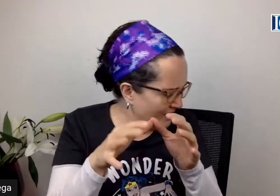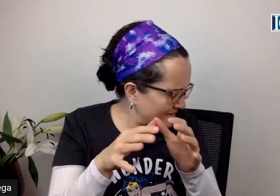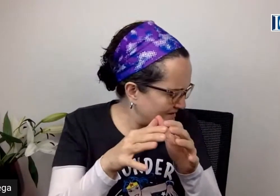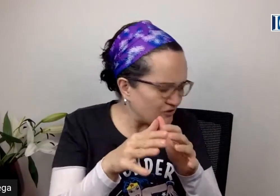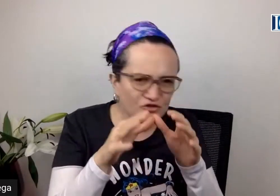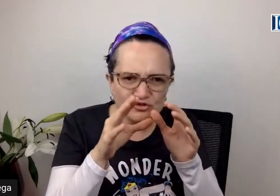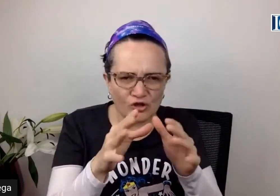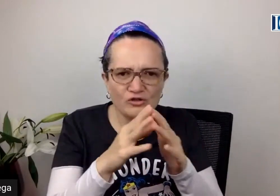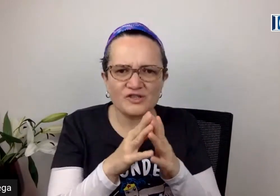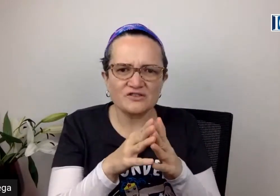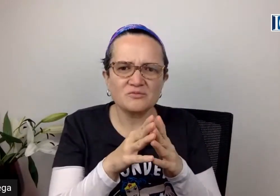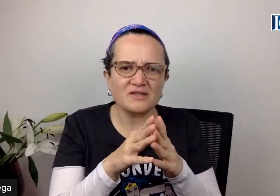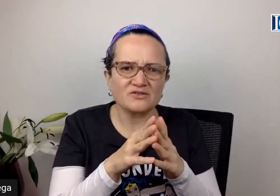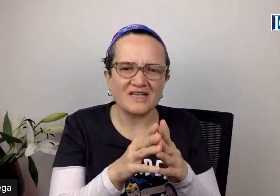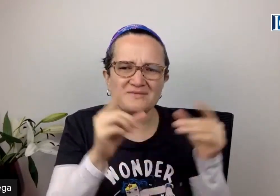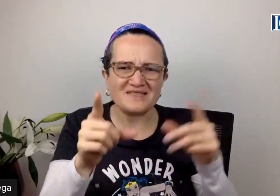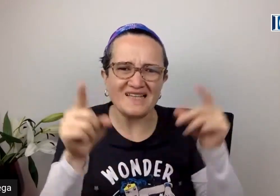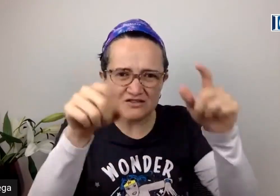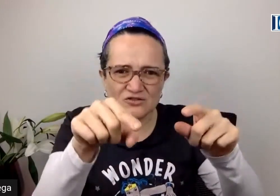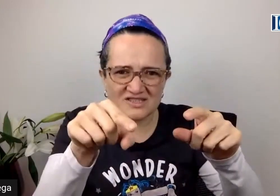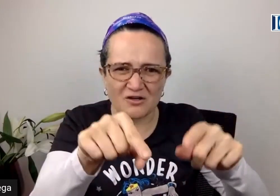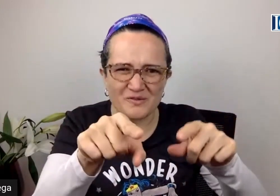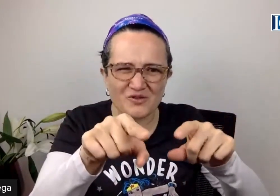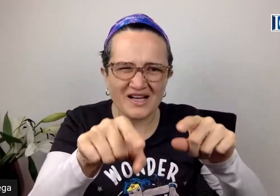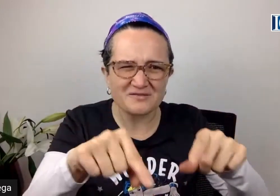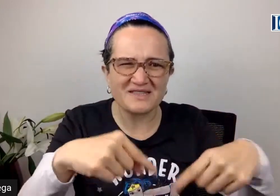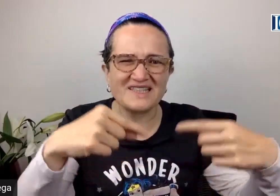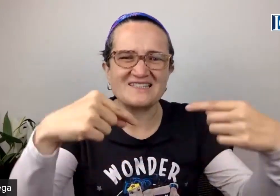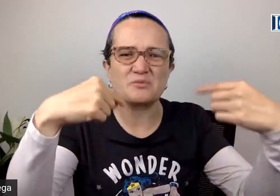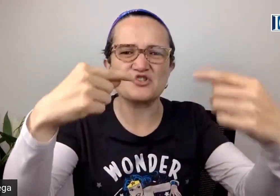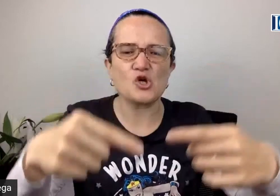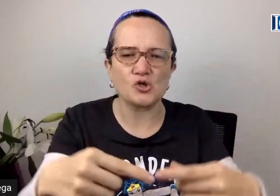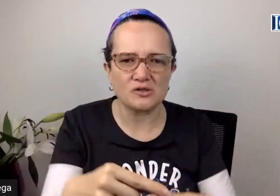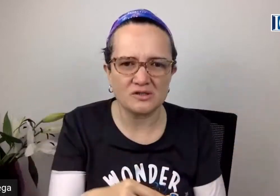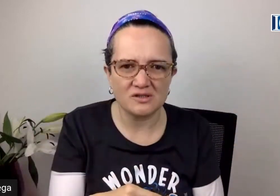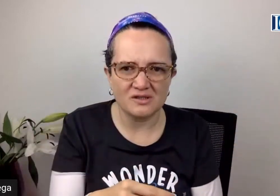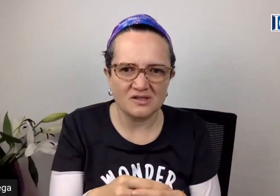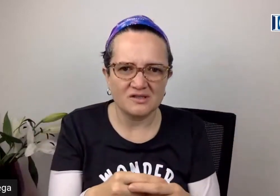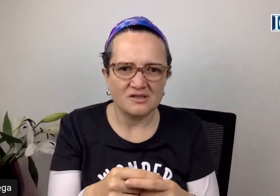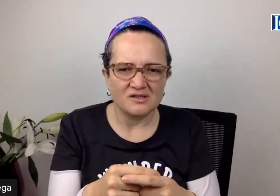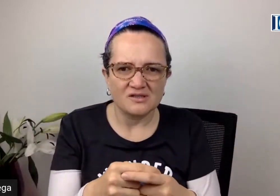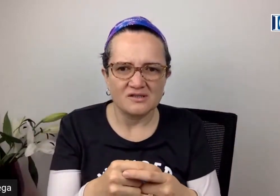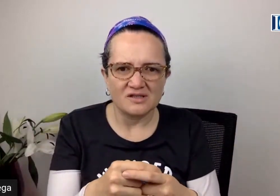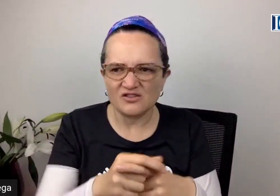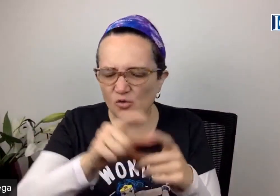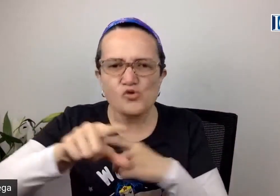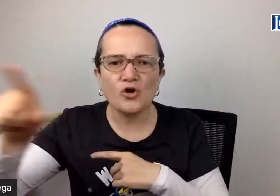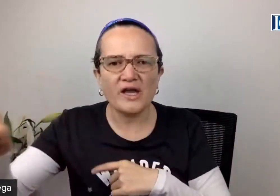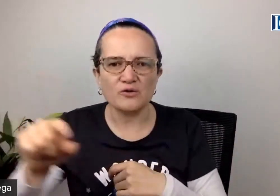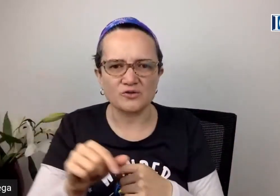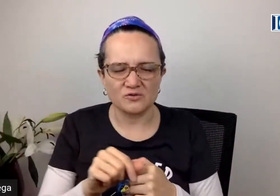Afortunadamente no son todos los seres humanos. Es más, esto se está volviendo cada vez más la excepción. Es uno que otro.